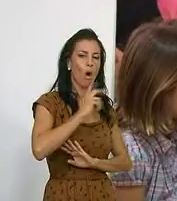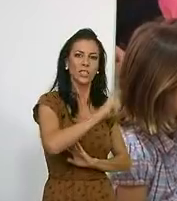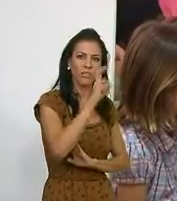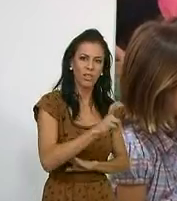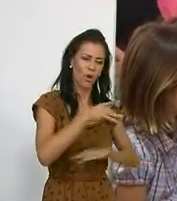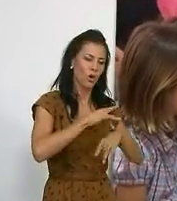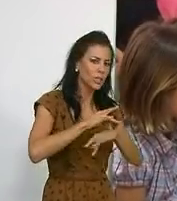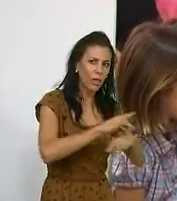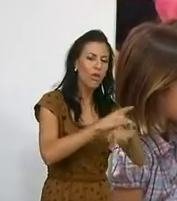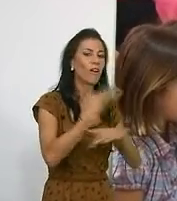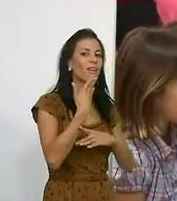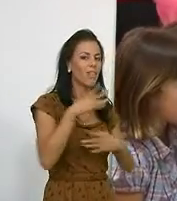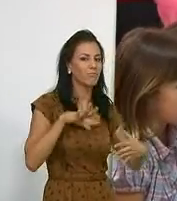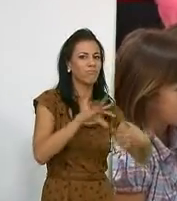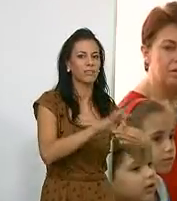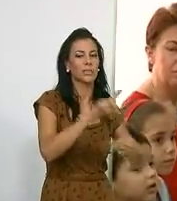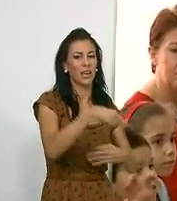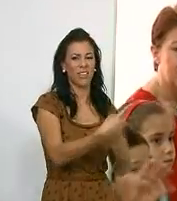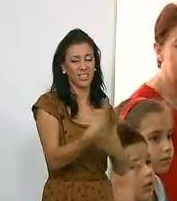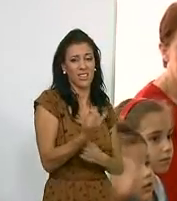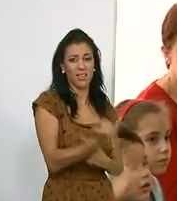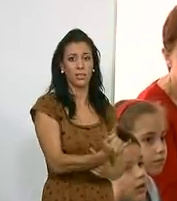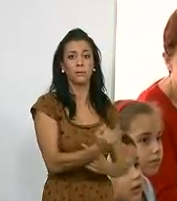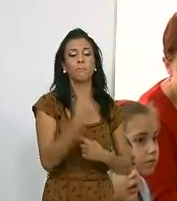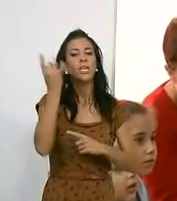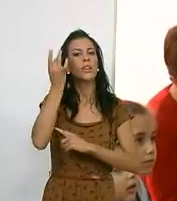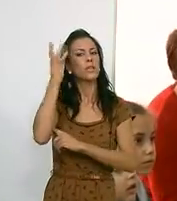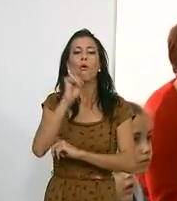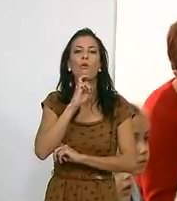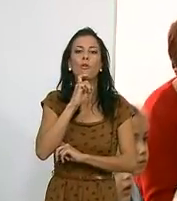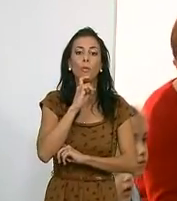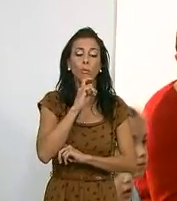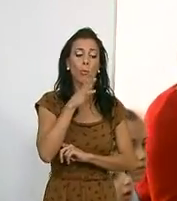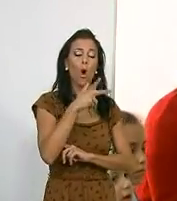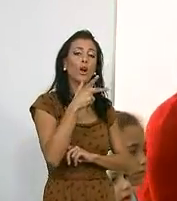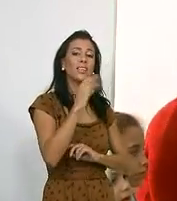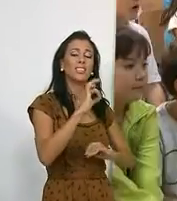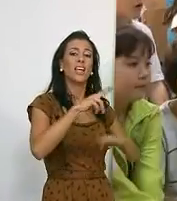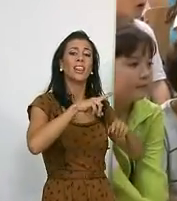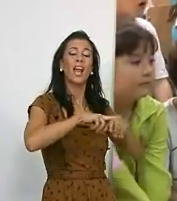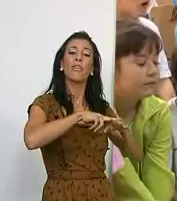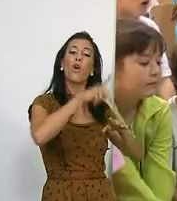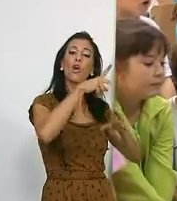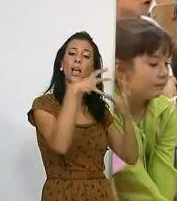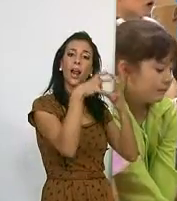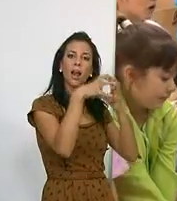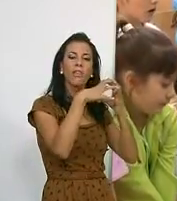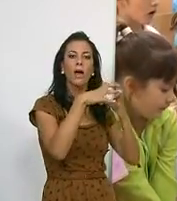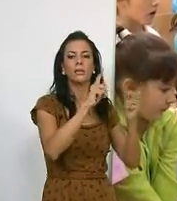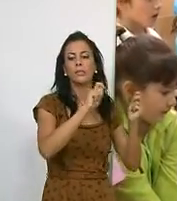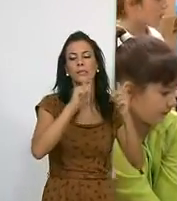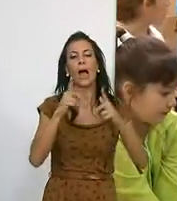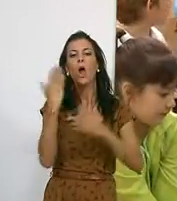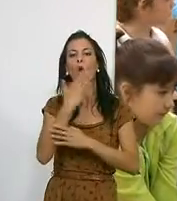actividades orientadas a la edad y necesidades. La iniciativa surgió cuando la Asociación de Educación de Granada brindó al